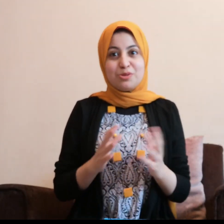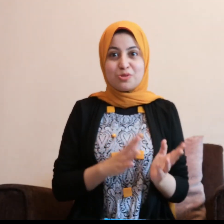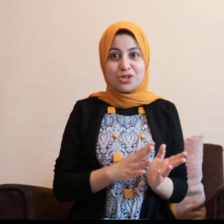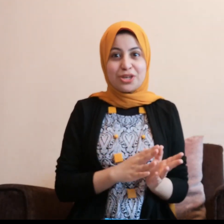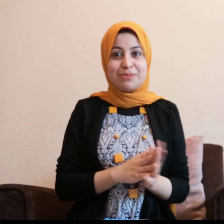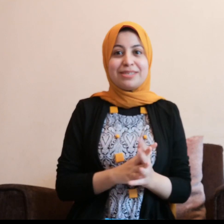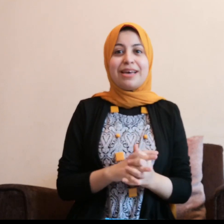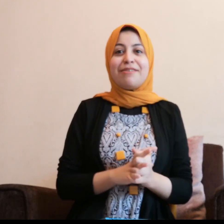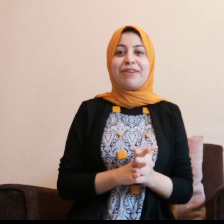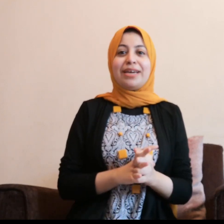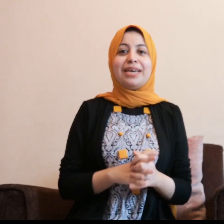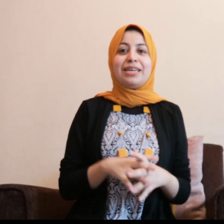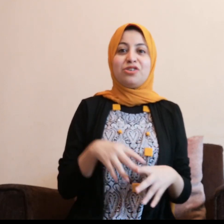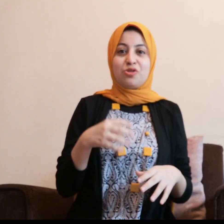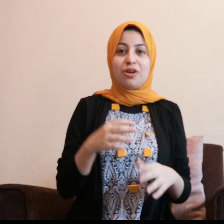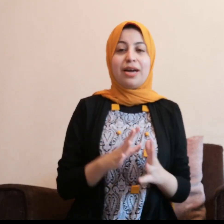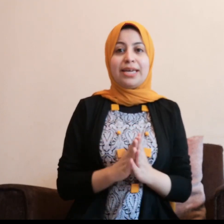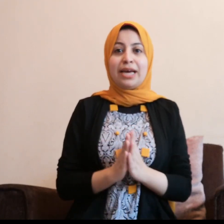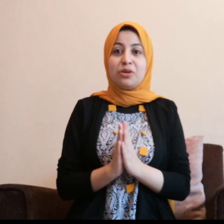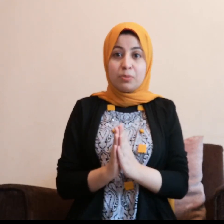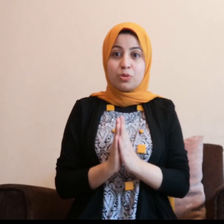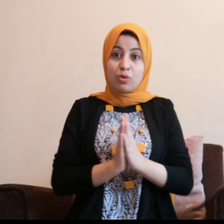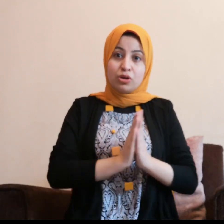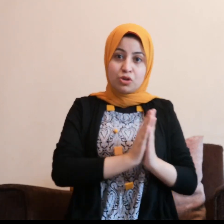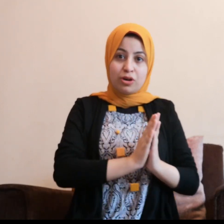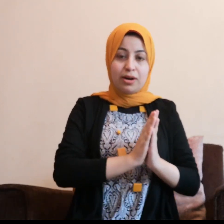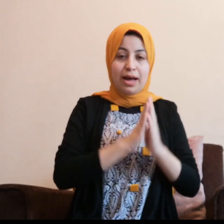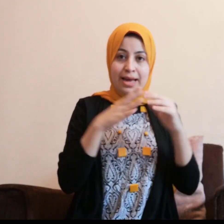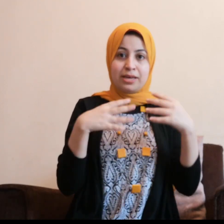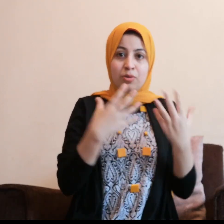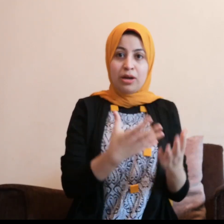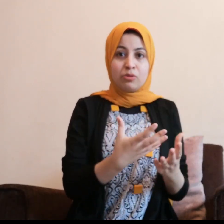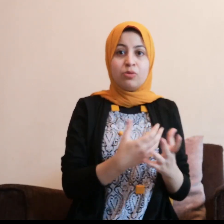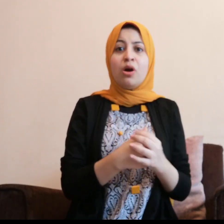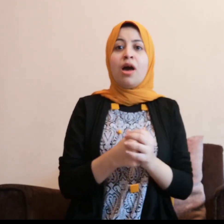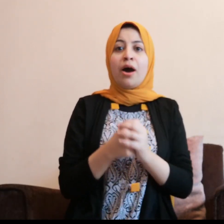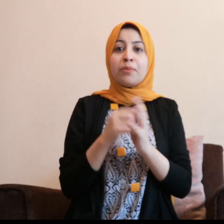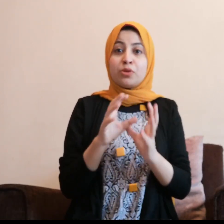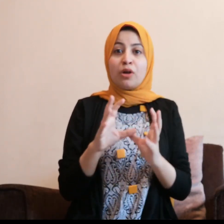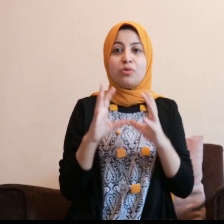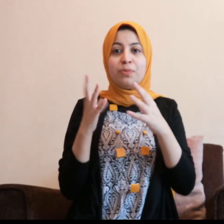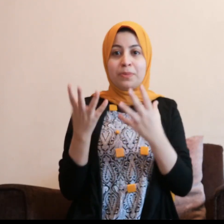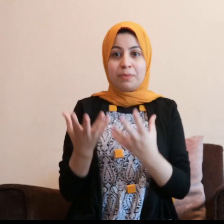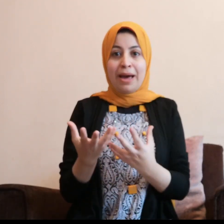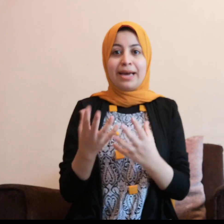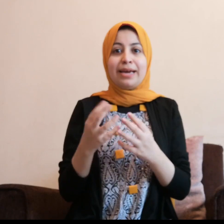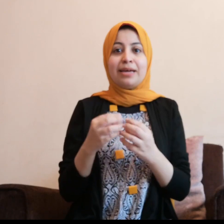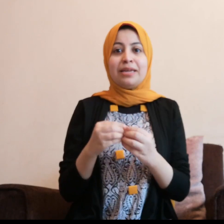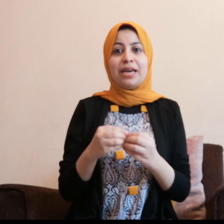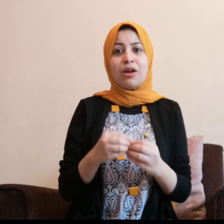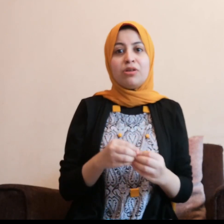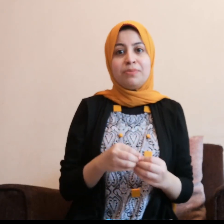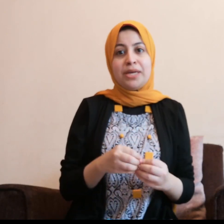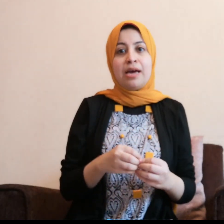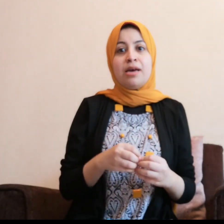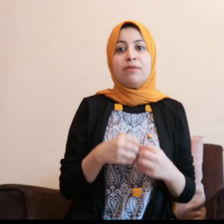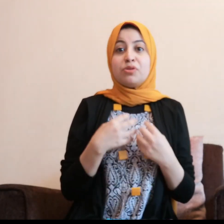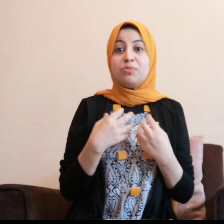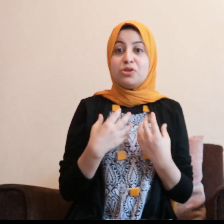بشروع الشمس فاحنا الاشارة احنا هنربط كل اشارة حاجة اوان هلكم هربط هلكم بحاجة ليه علاقة بيها فتقوم